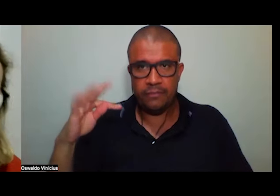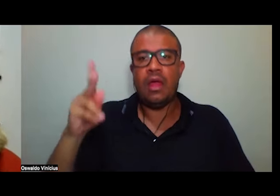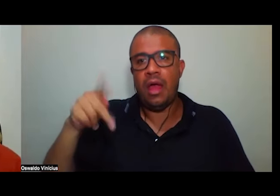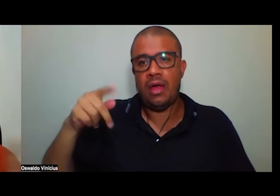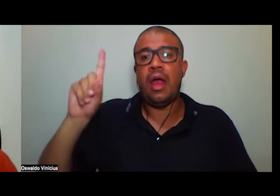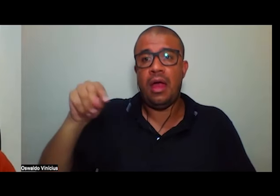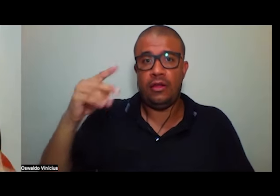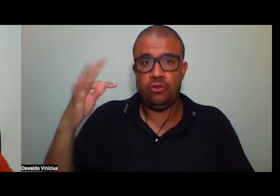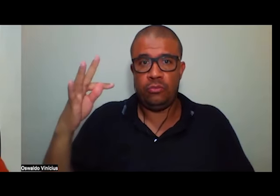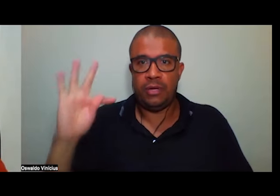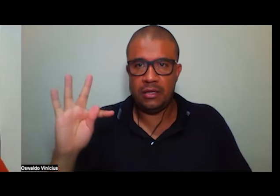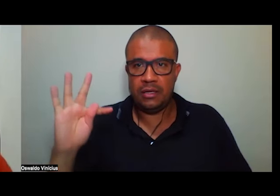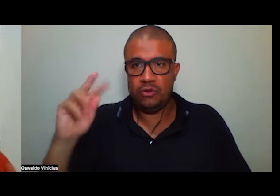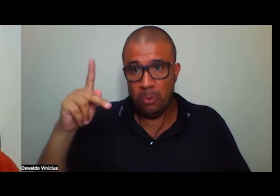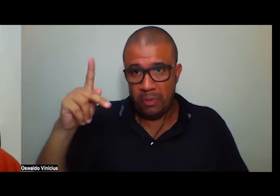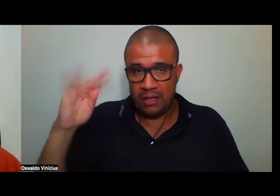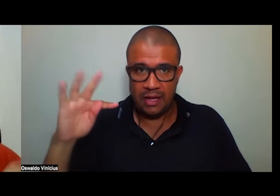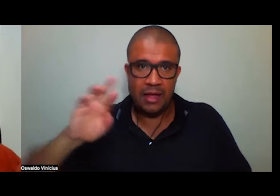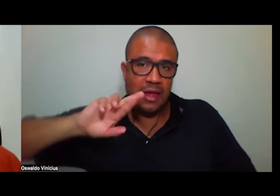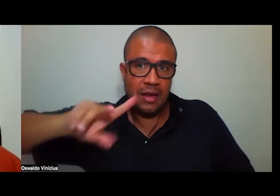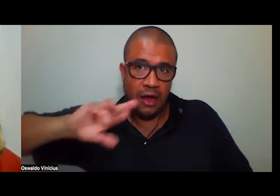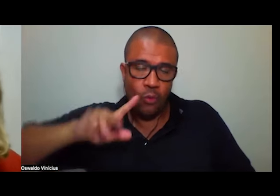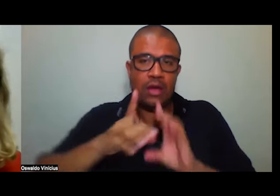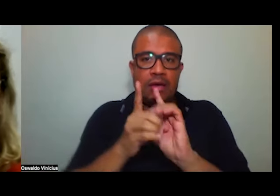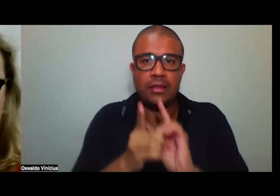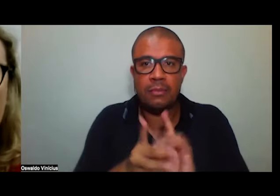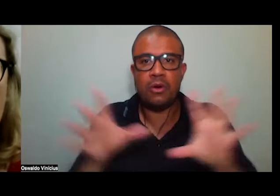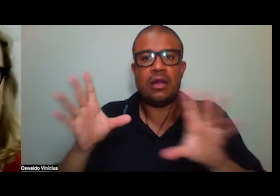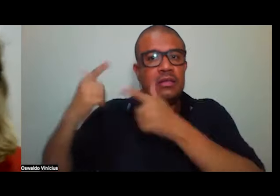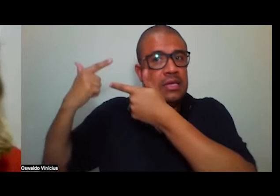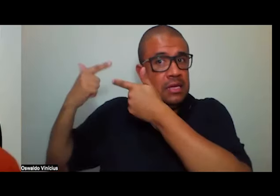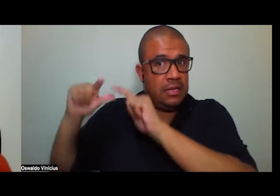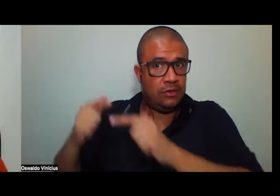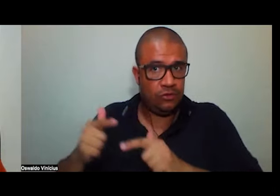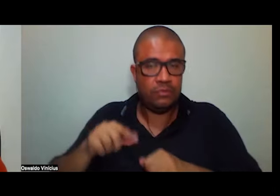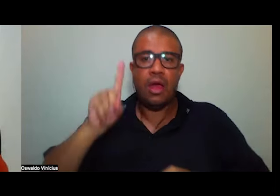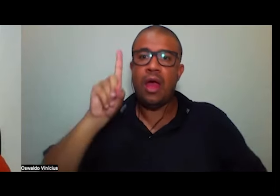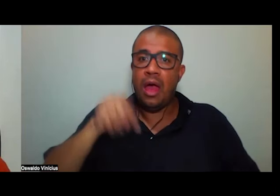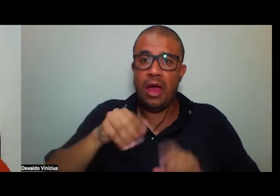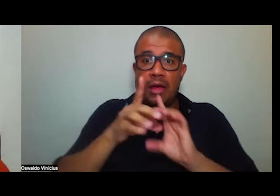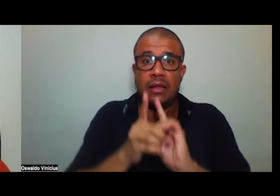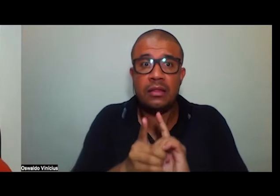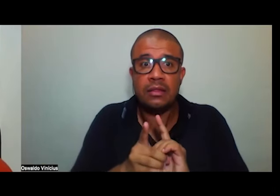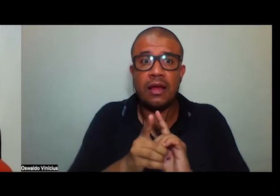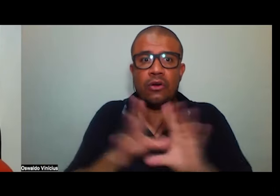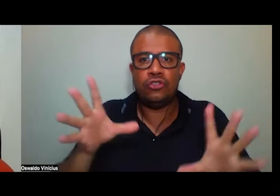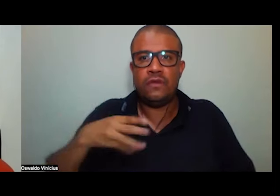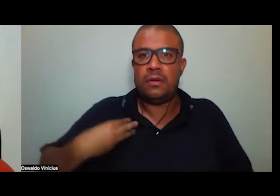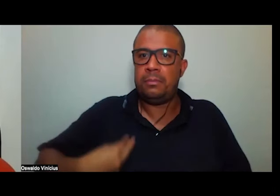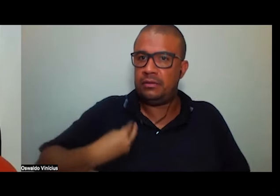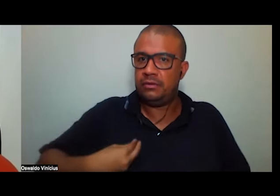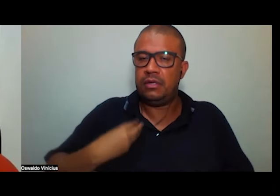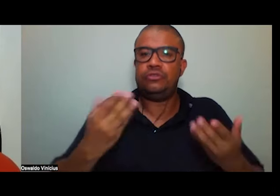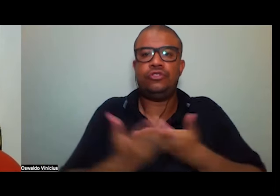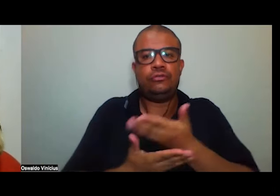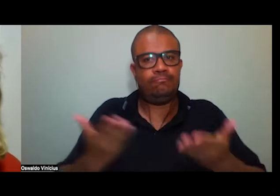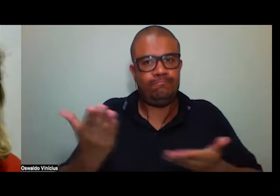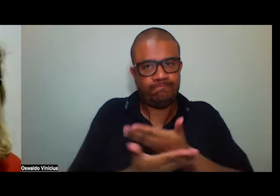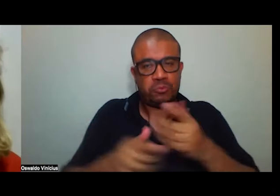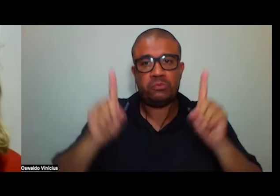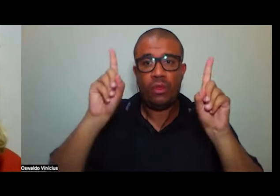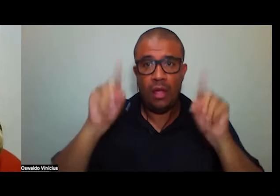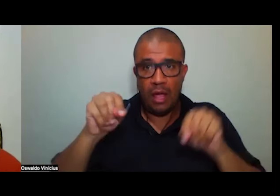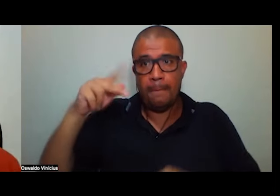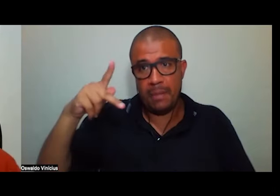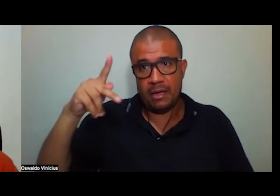é não ser da democracia tradicional, é ser da democracia participativa. Ser do PT